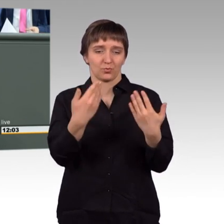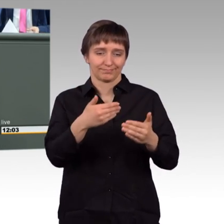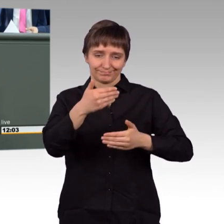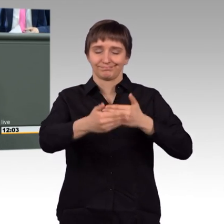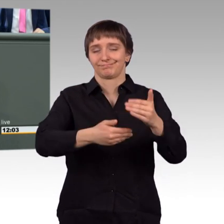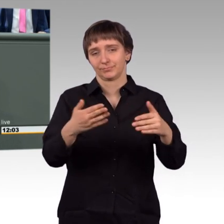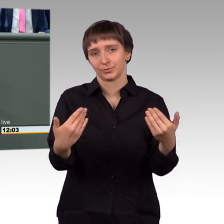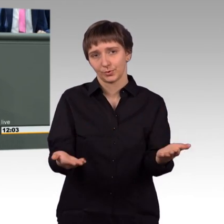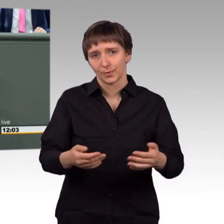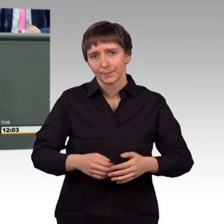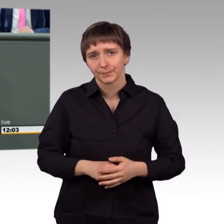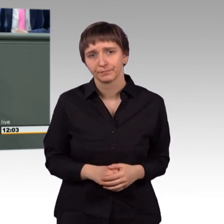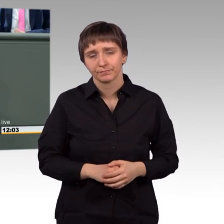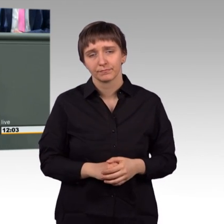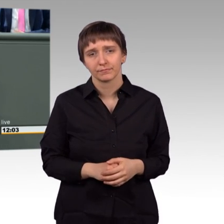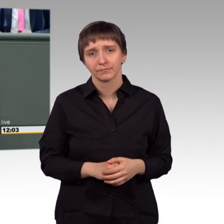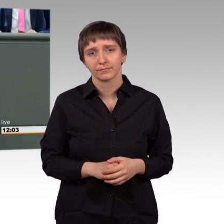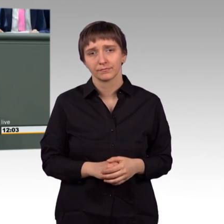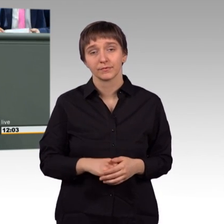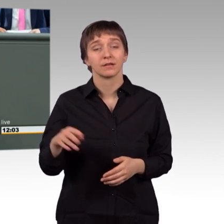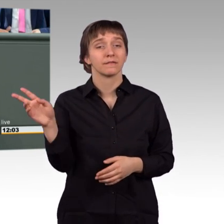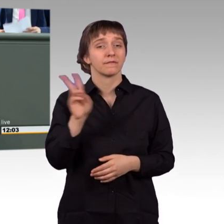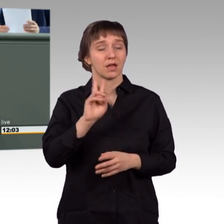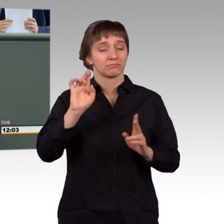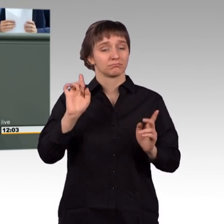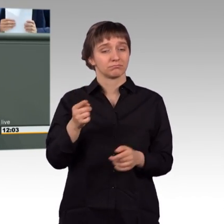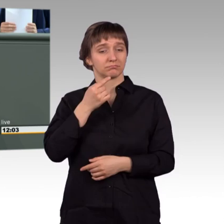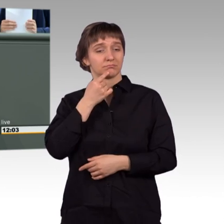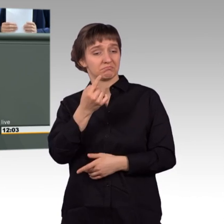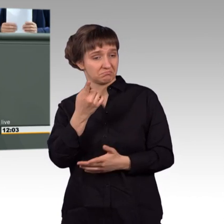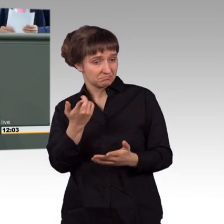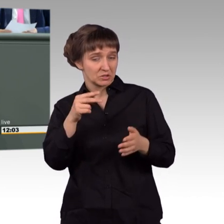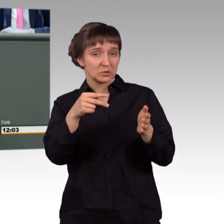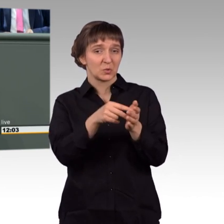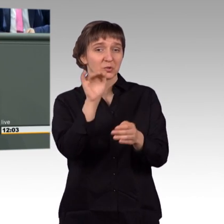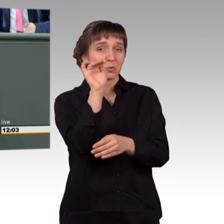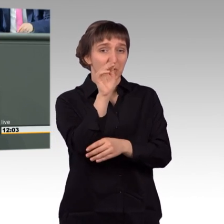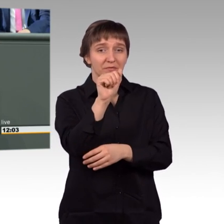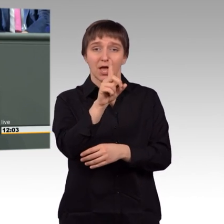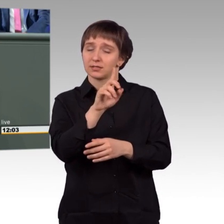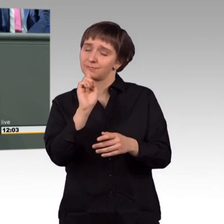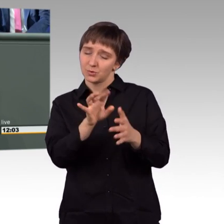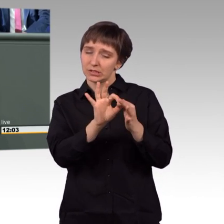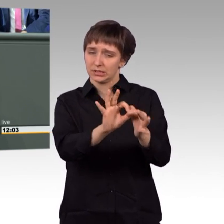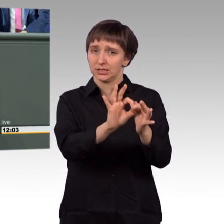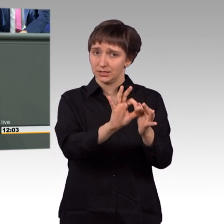sagen, es wird keine Zukunft Syriens ohne Assad geben, sage ich umgekehrt, angesichts der Bilder, die wir